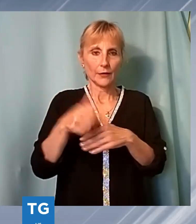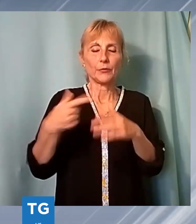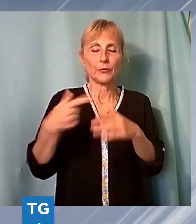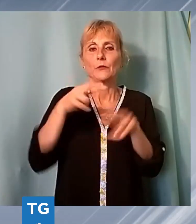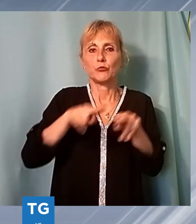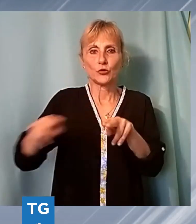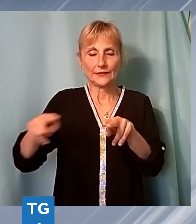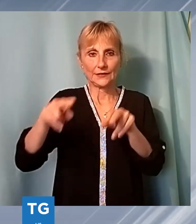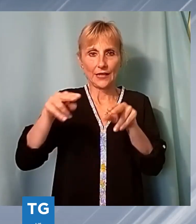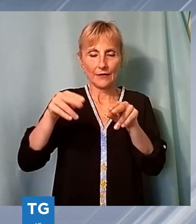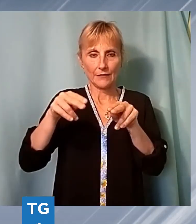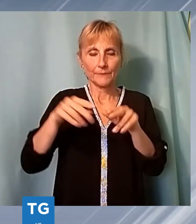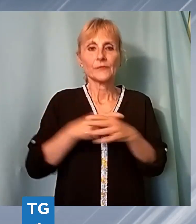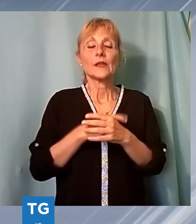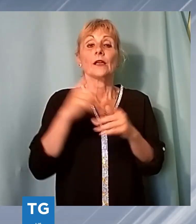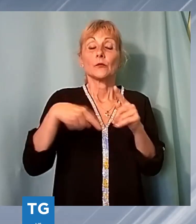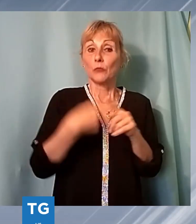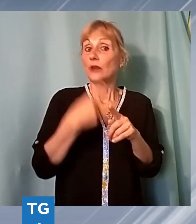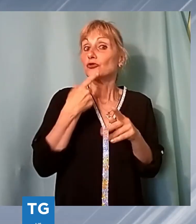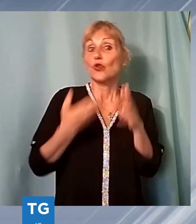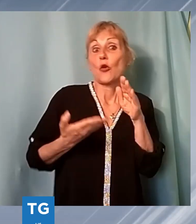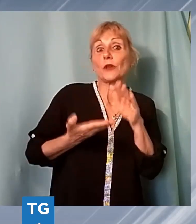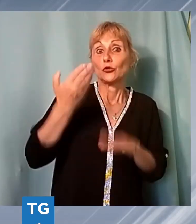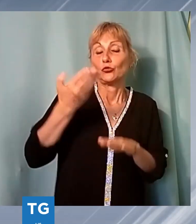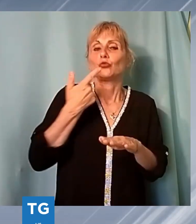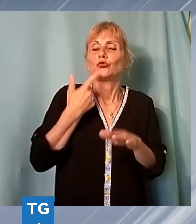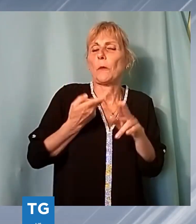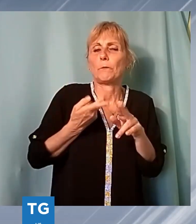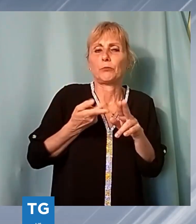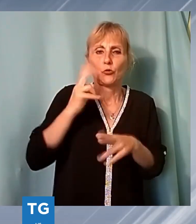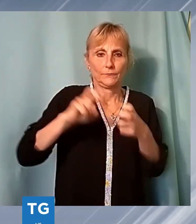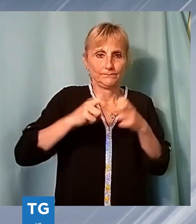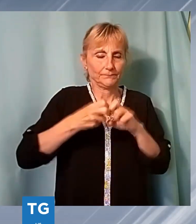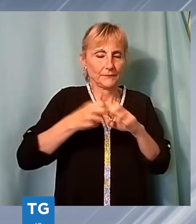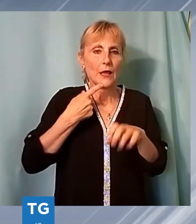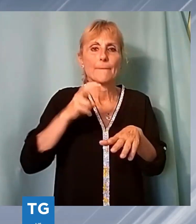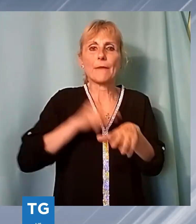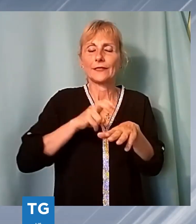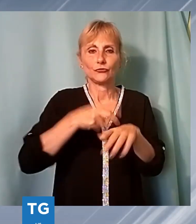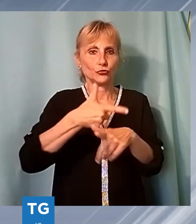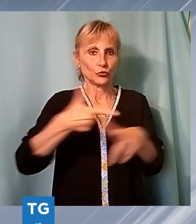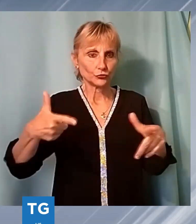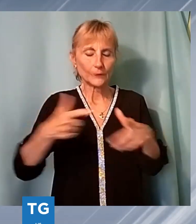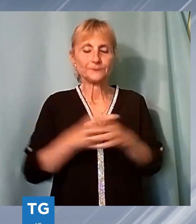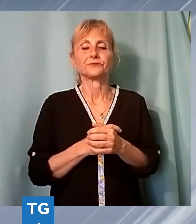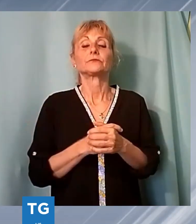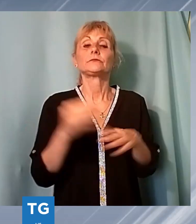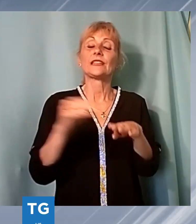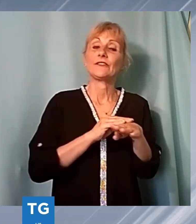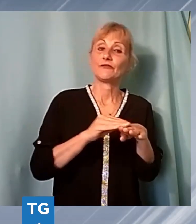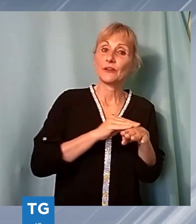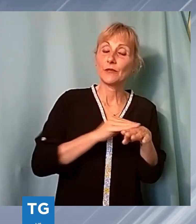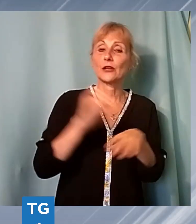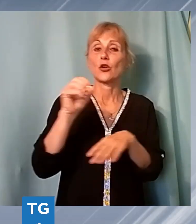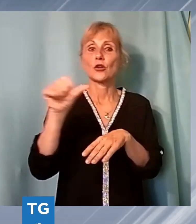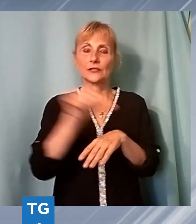carenza di medici. Il personale attualmente in forza al reparto, assieme a quello infermieristico, copre turni massacranti,